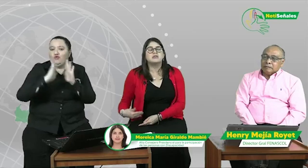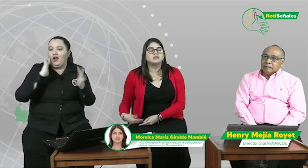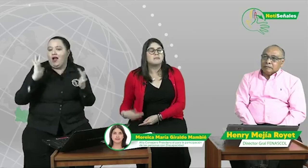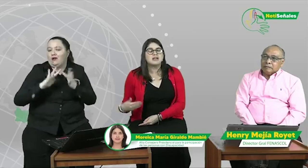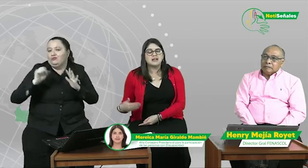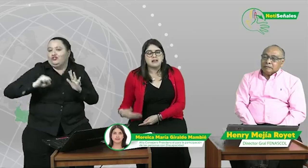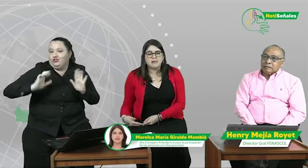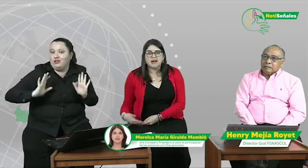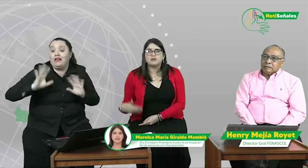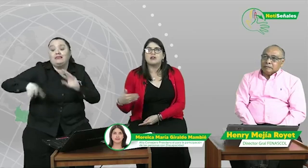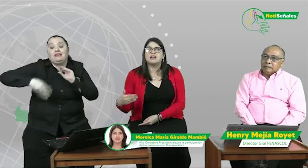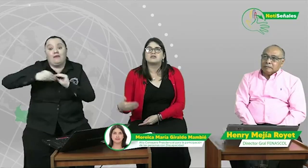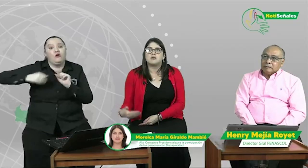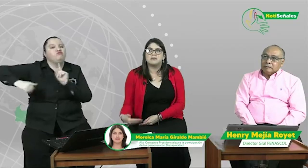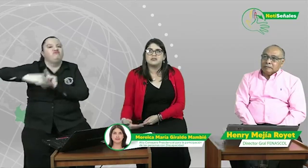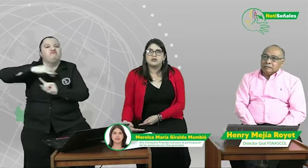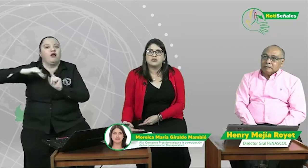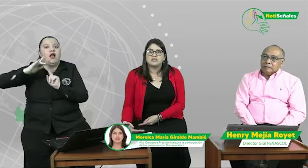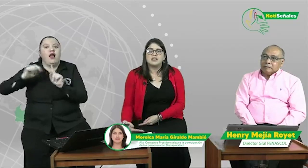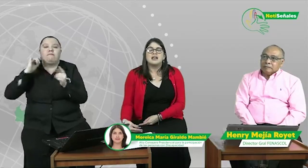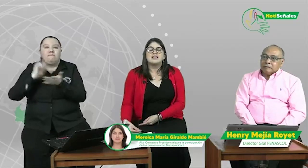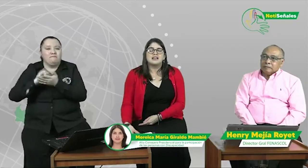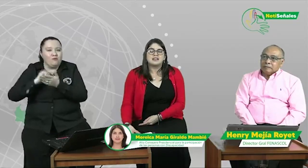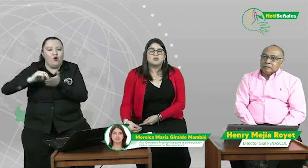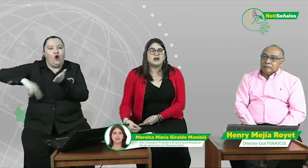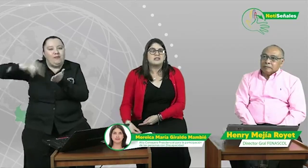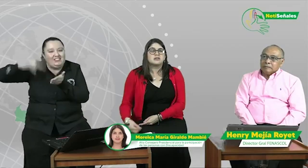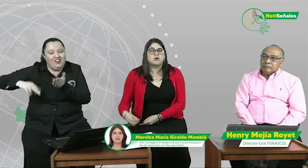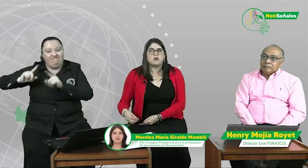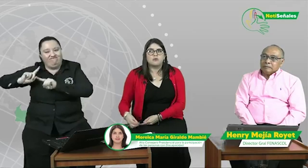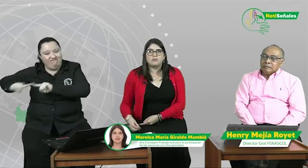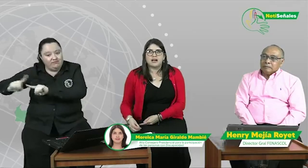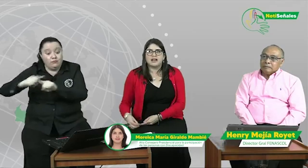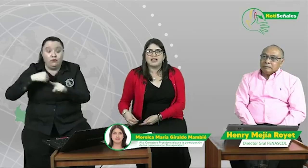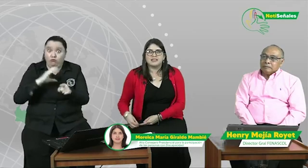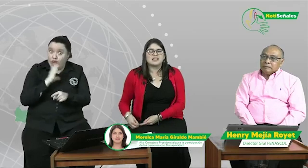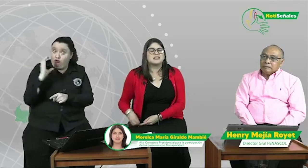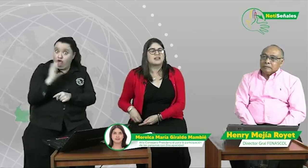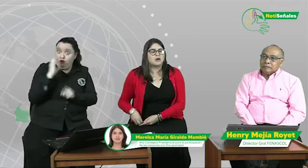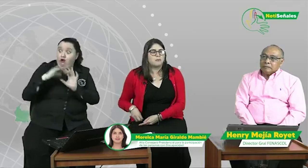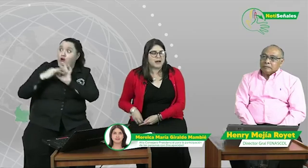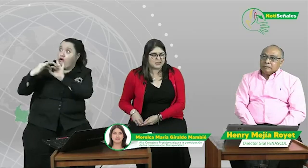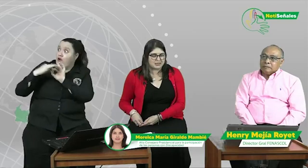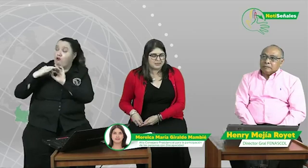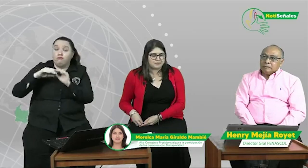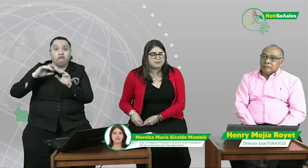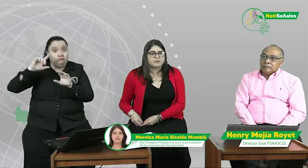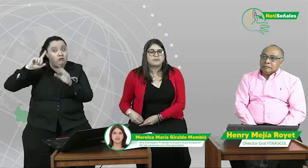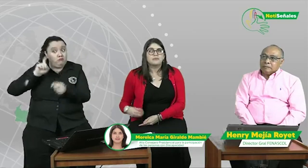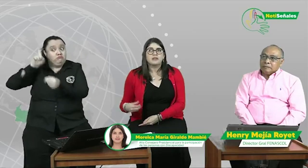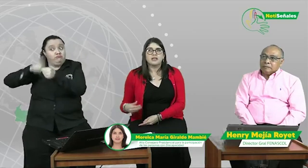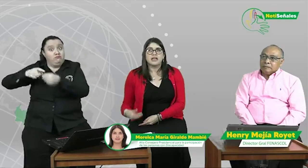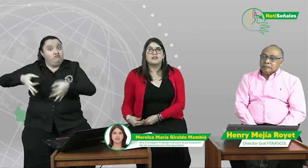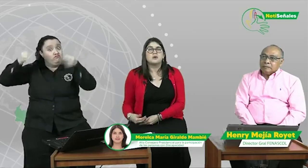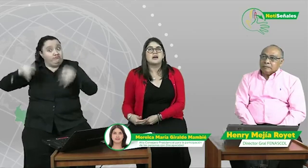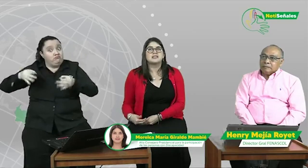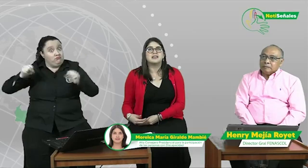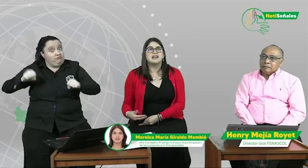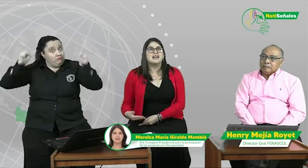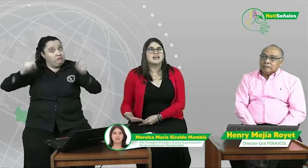también en el marco de las convenciones de las cuales Colombia es Estado parte, eso hace que